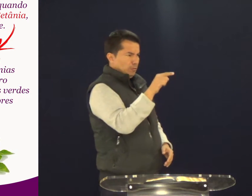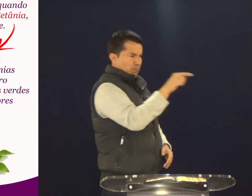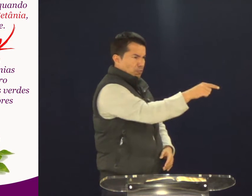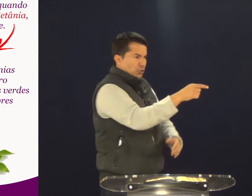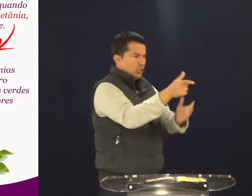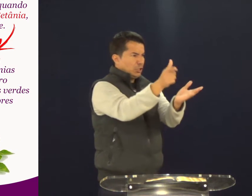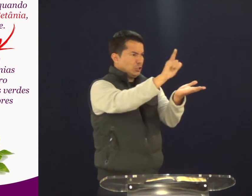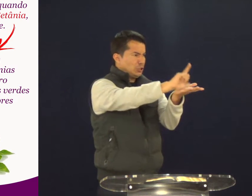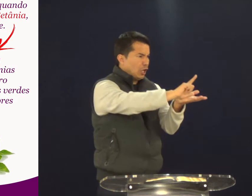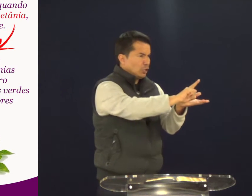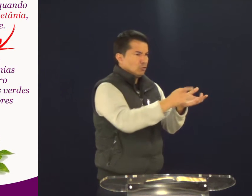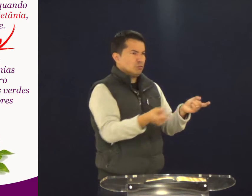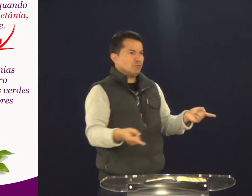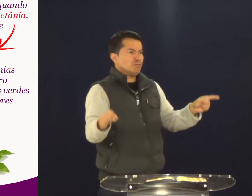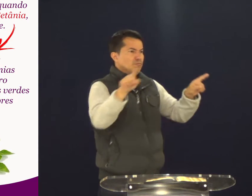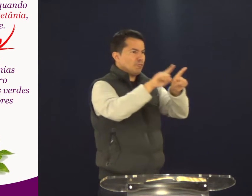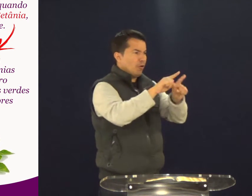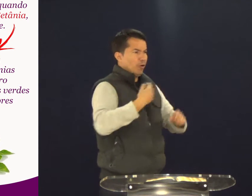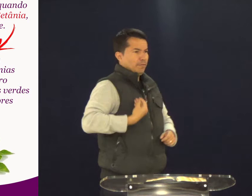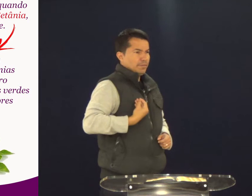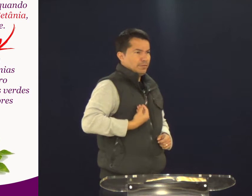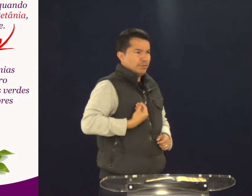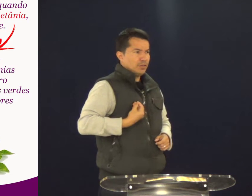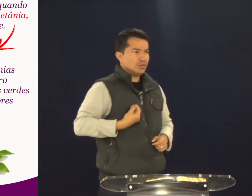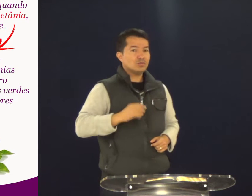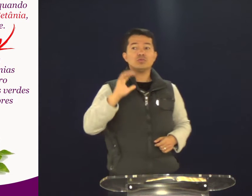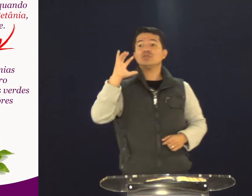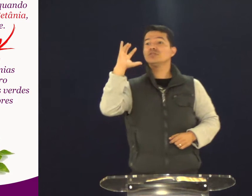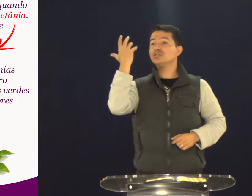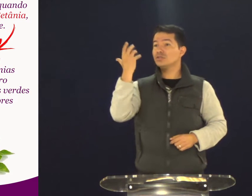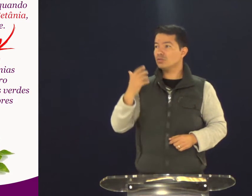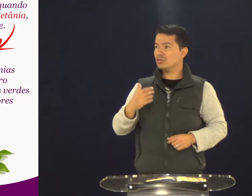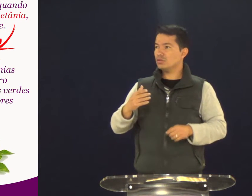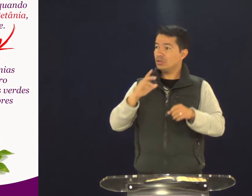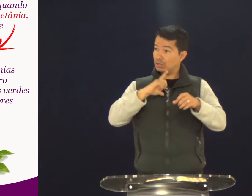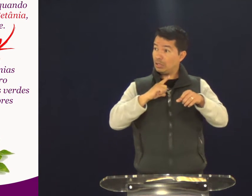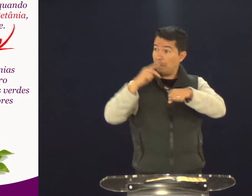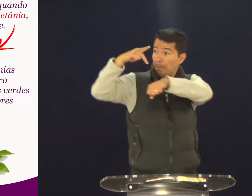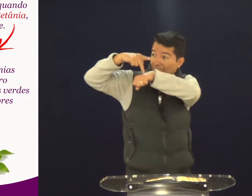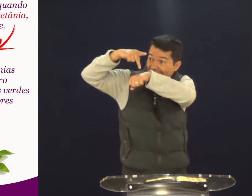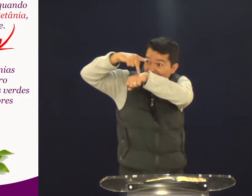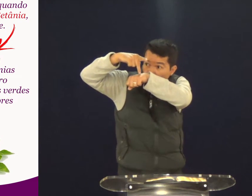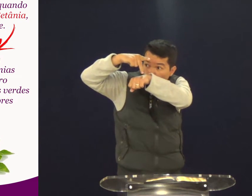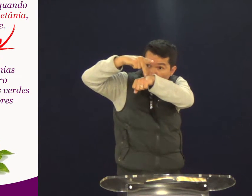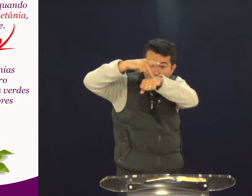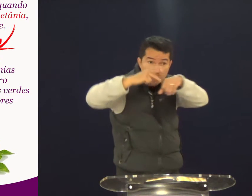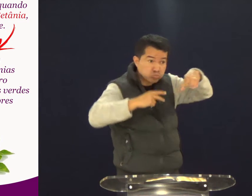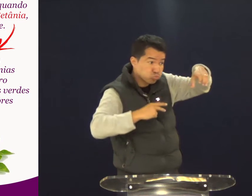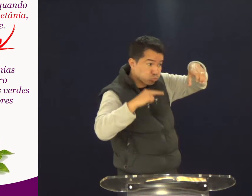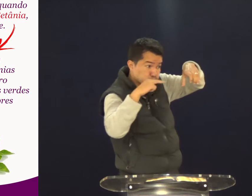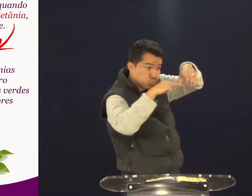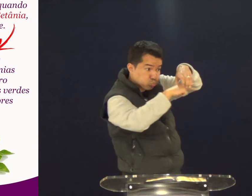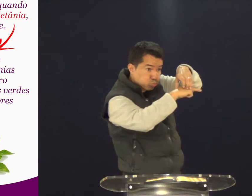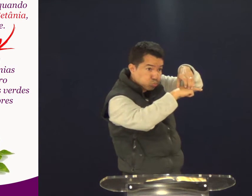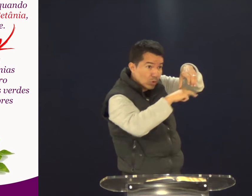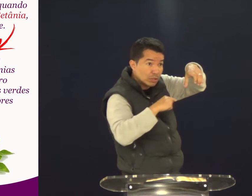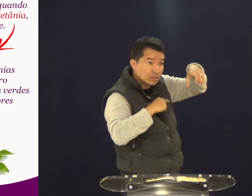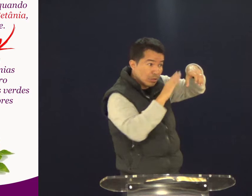chega e dá-lhe uma ordem a ele. E ele volta a viver. A pedra que estava